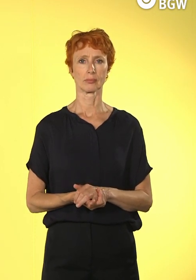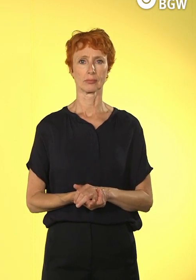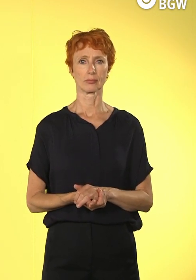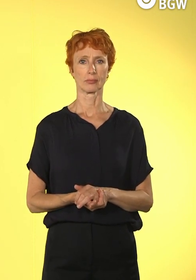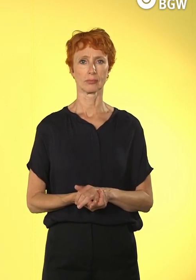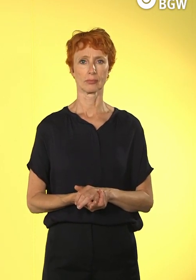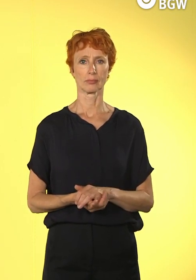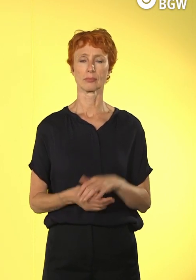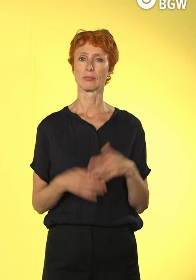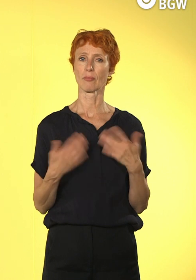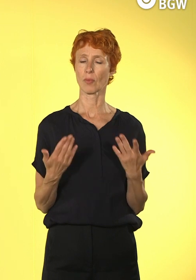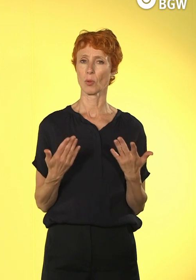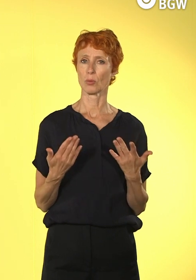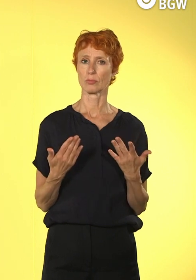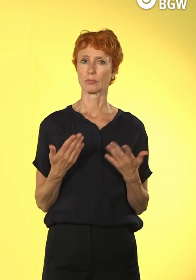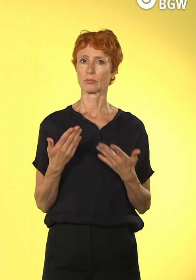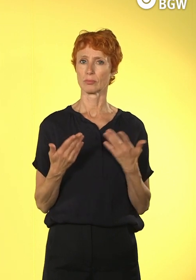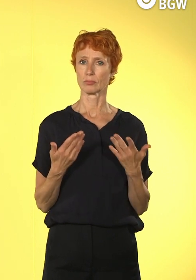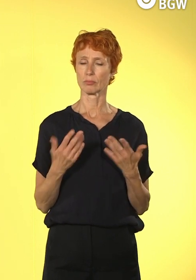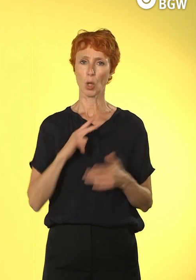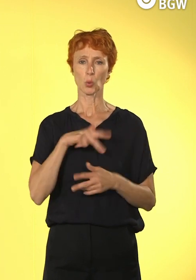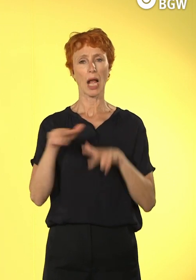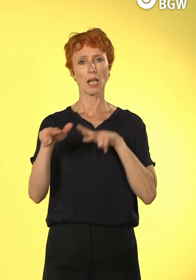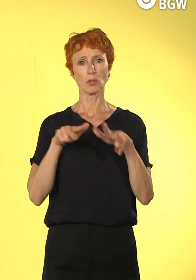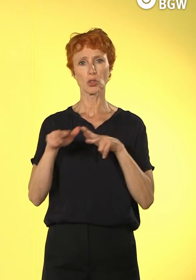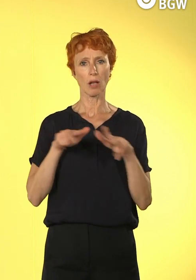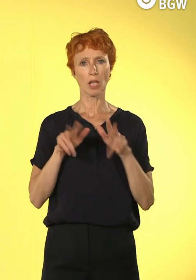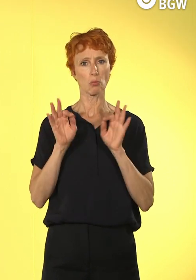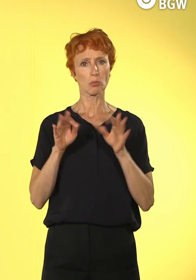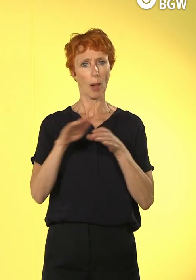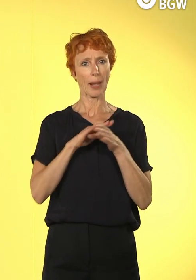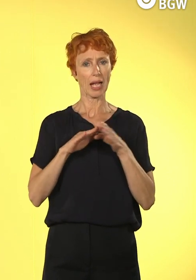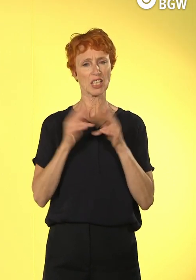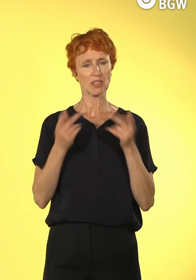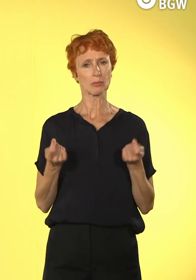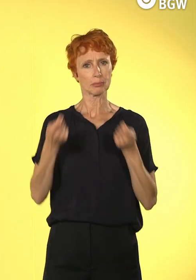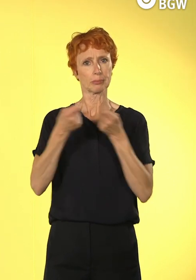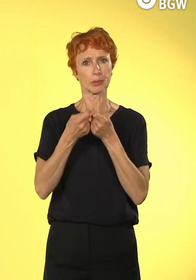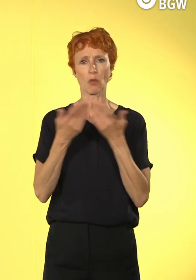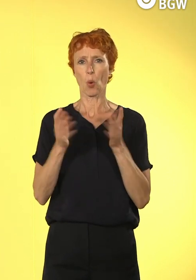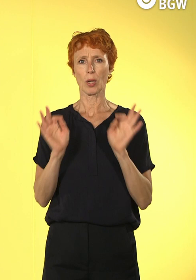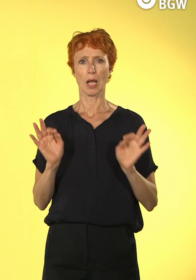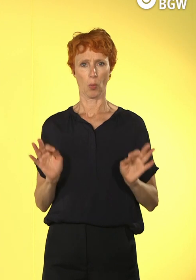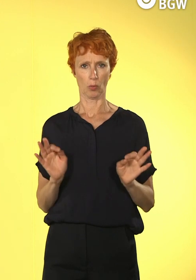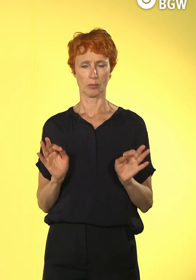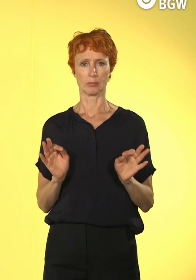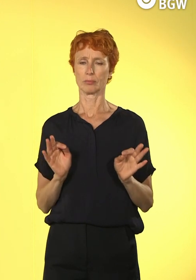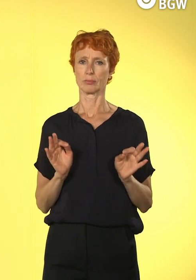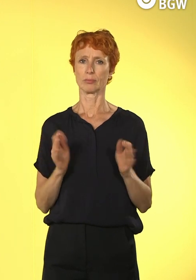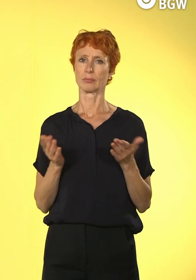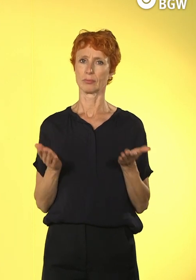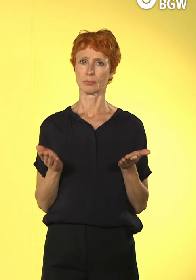Wo gibt es Anknüpfungspunkte für die Sozialwirtschaft? Denn in der Sozialwirtschaft haben wir, und es steht ja auch in